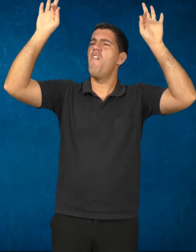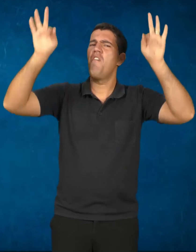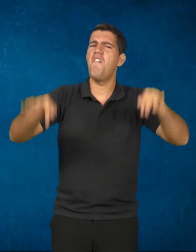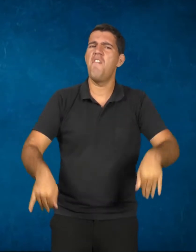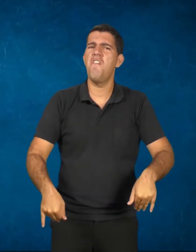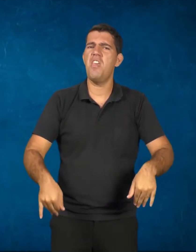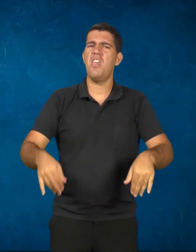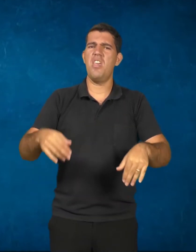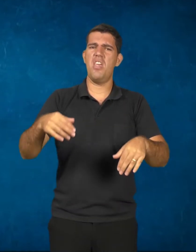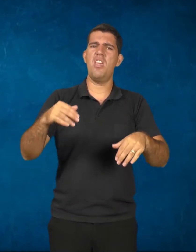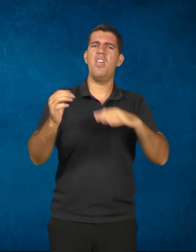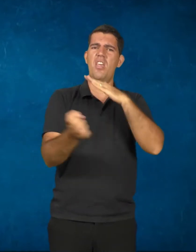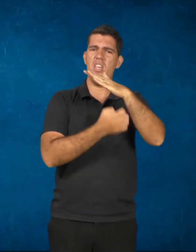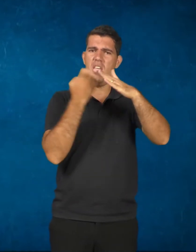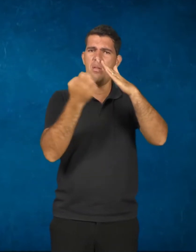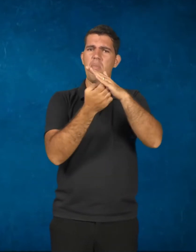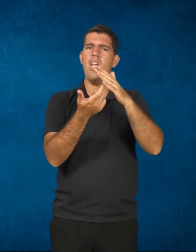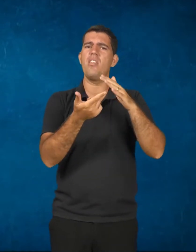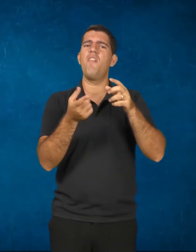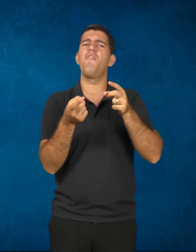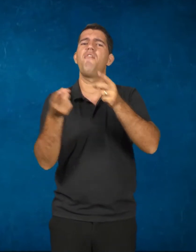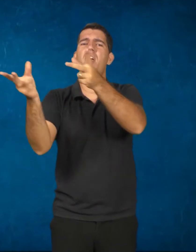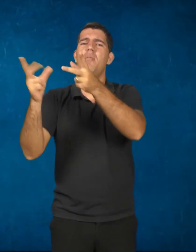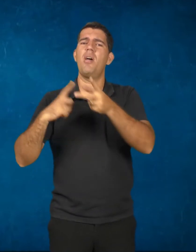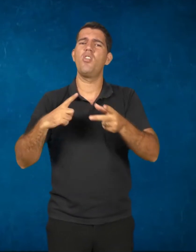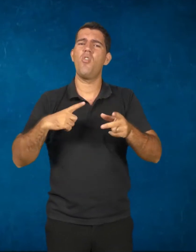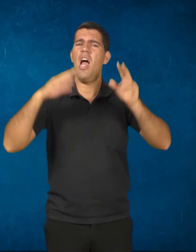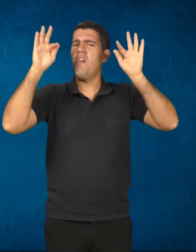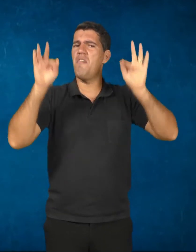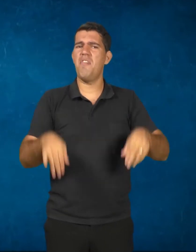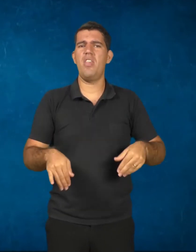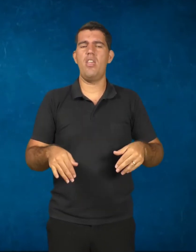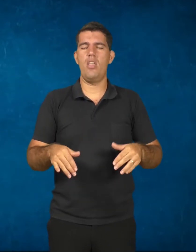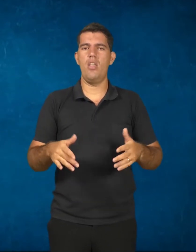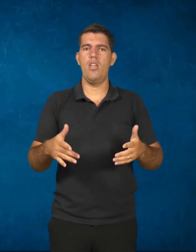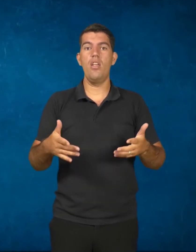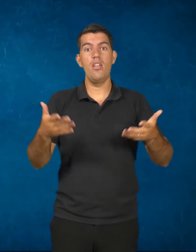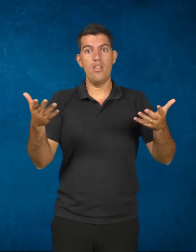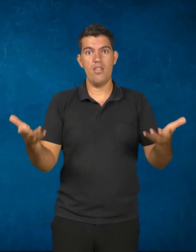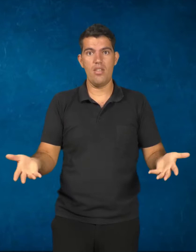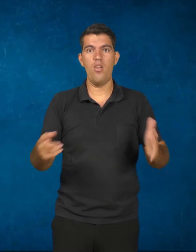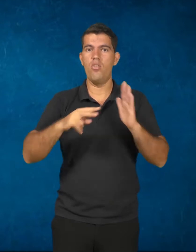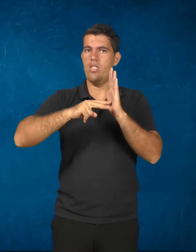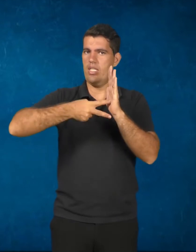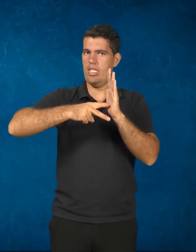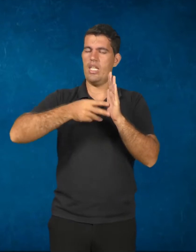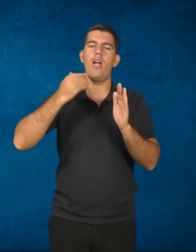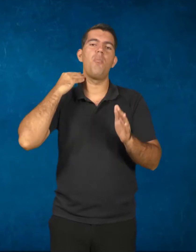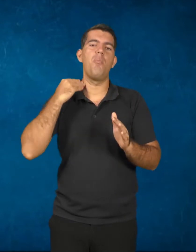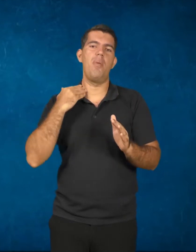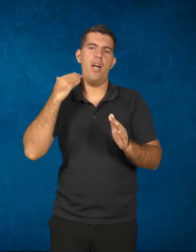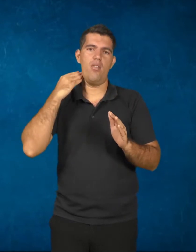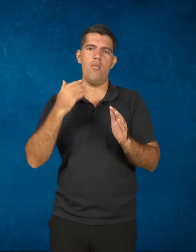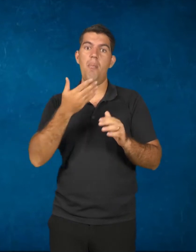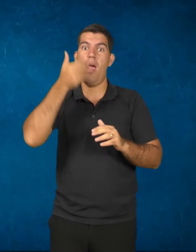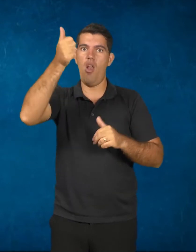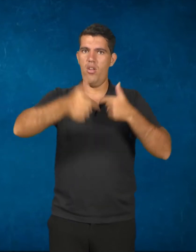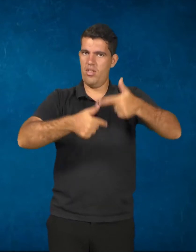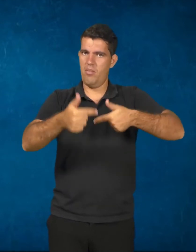terceirização e por melhores condições do trabalho dos bancos, sindicatos dos bancários. Nessa figura 3,